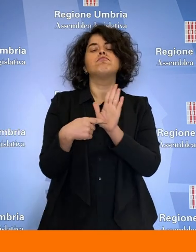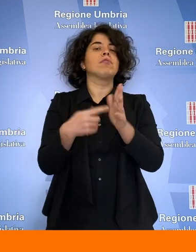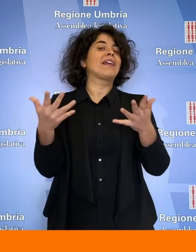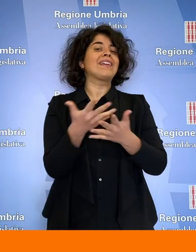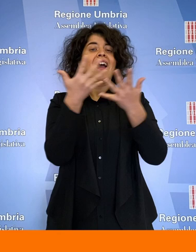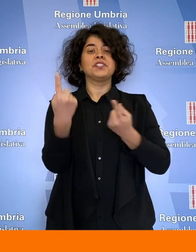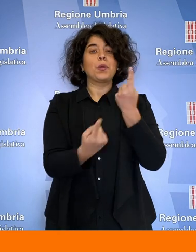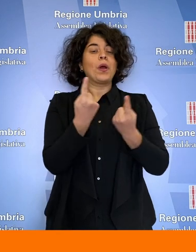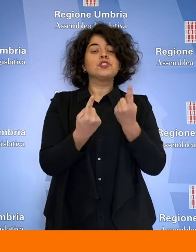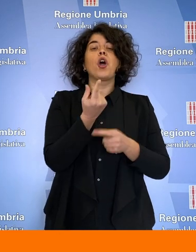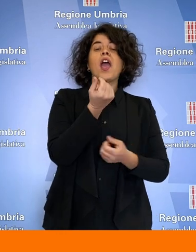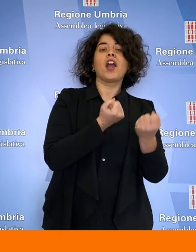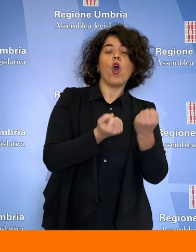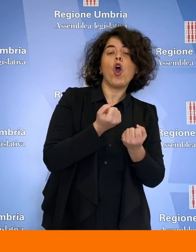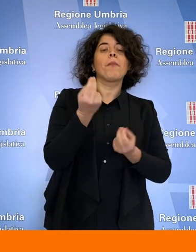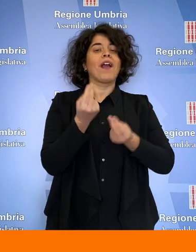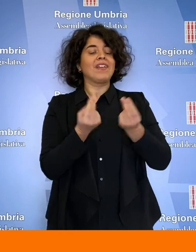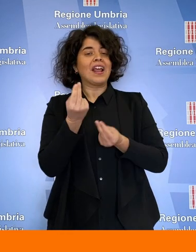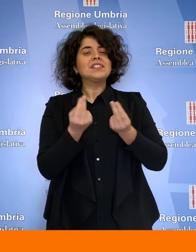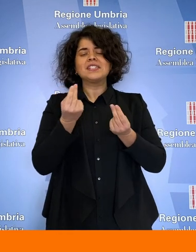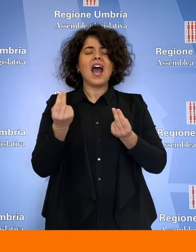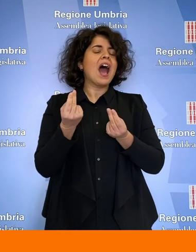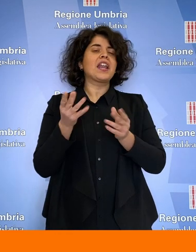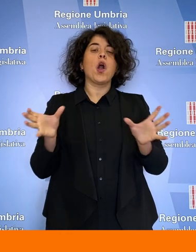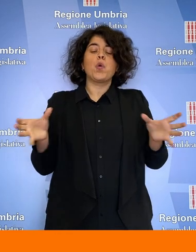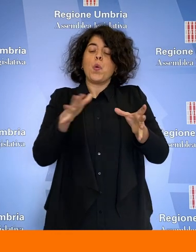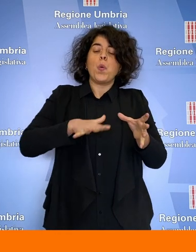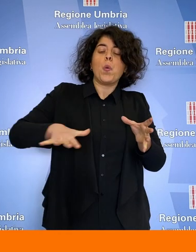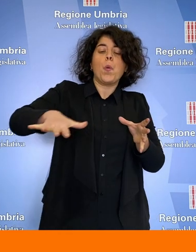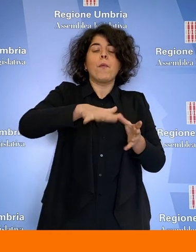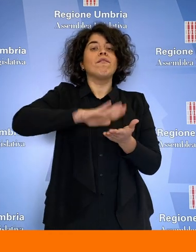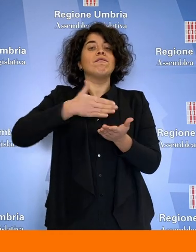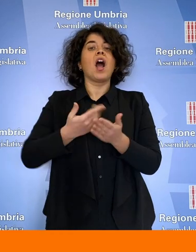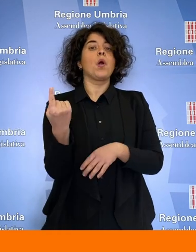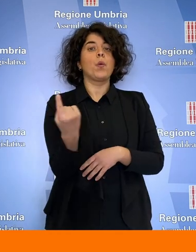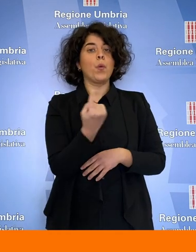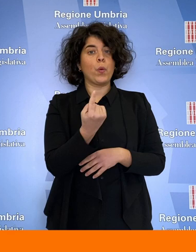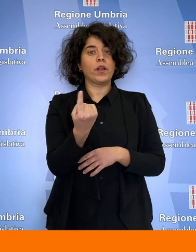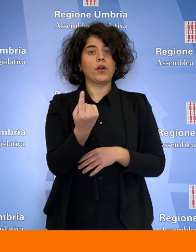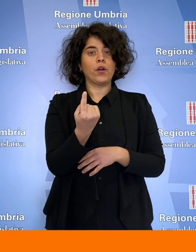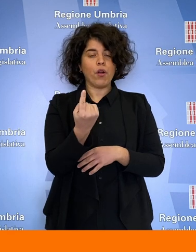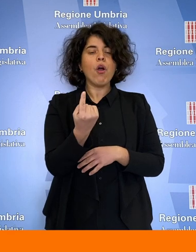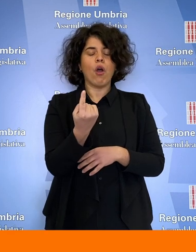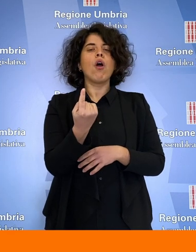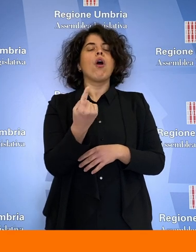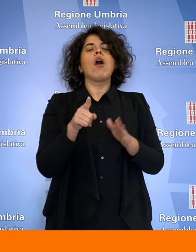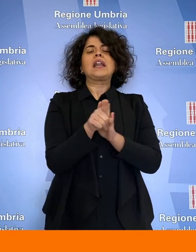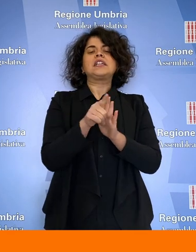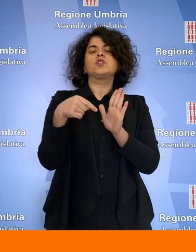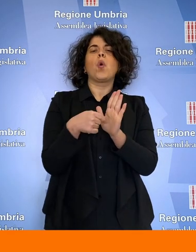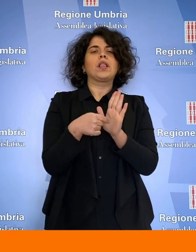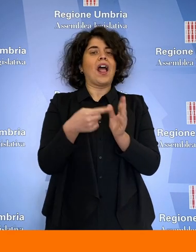economica, patrimoniale e finanziaria di tutto il gruppo, inteso come un'unica entità. Il risultato del bilancio